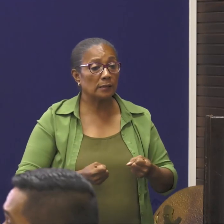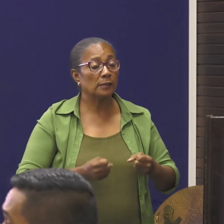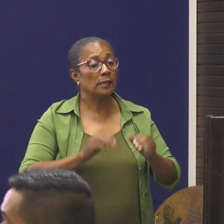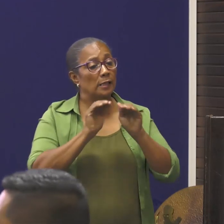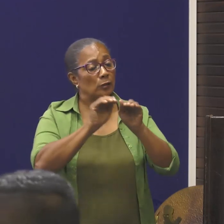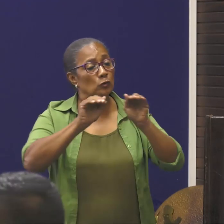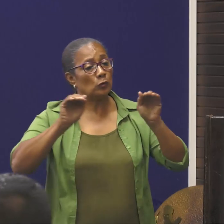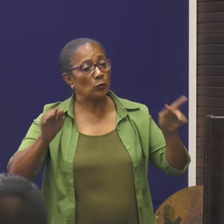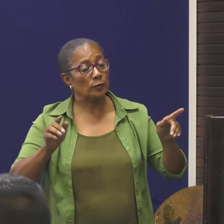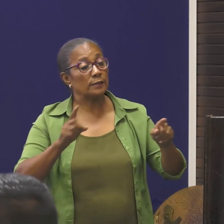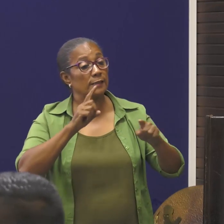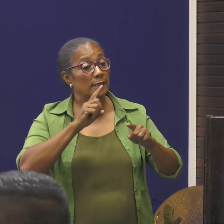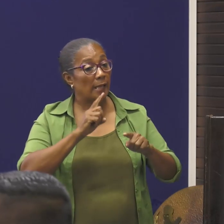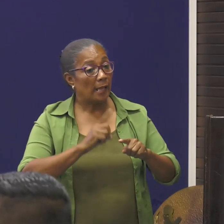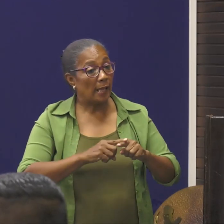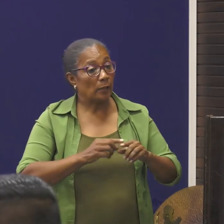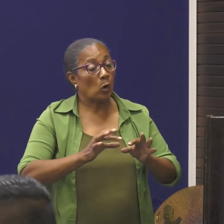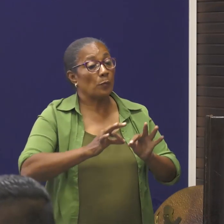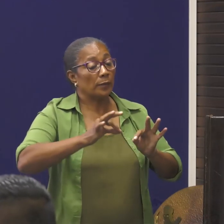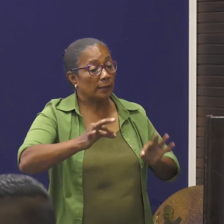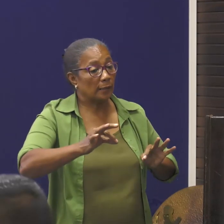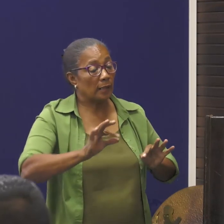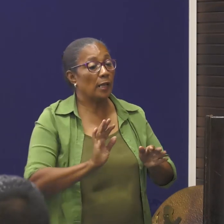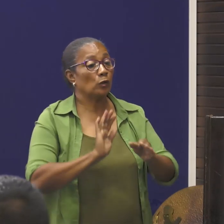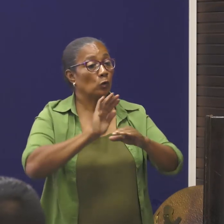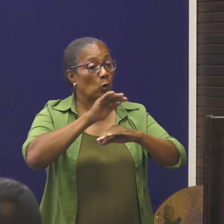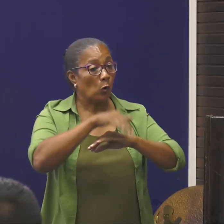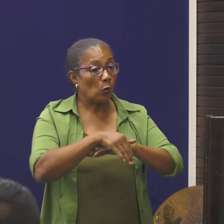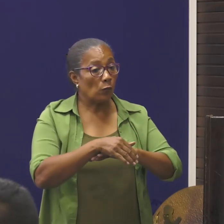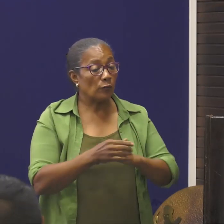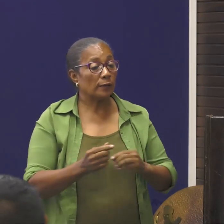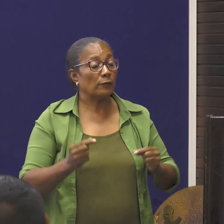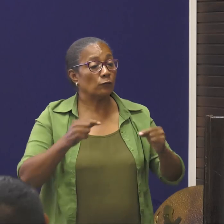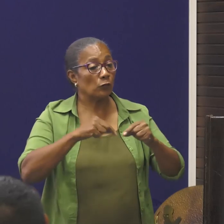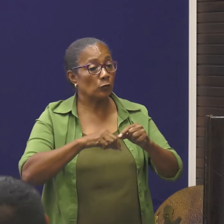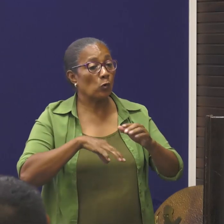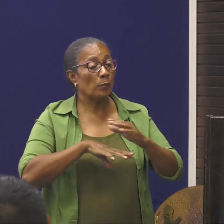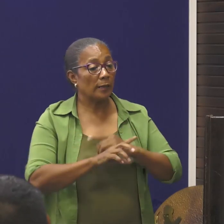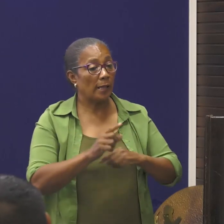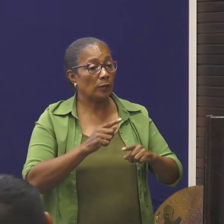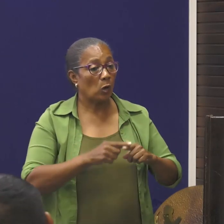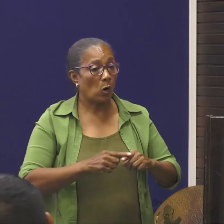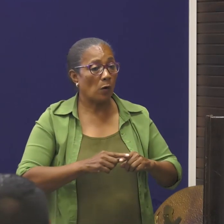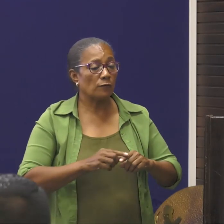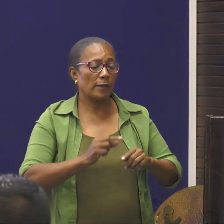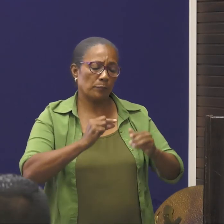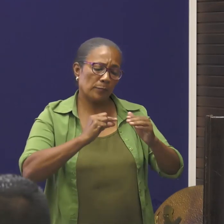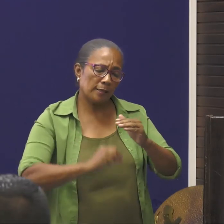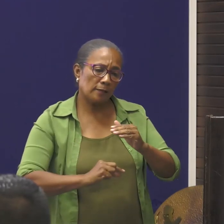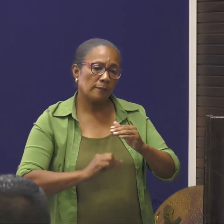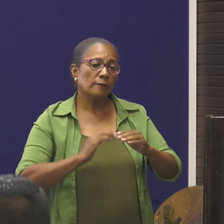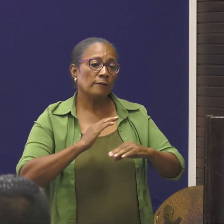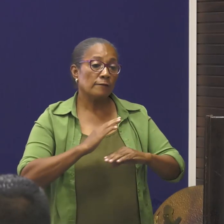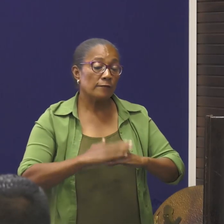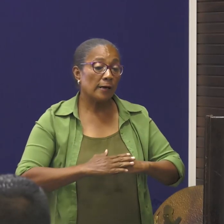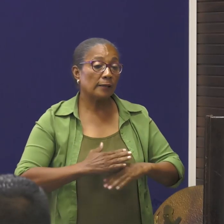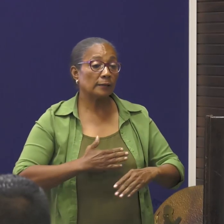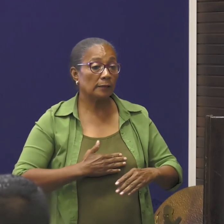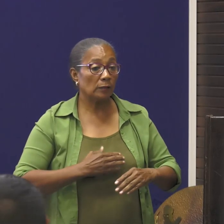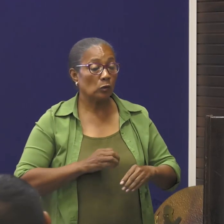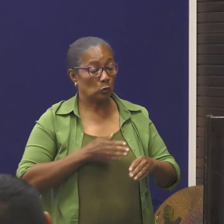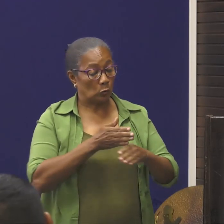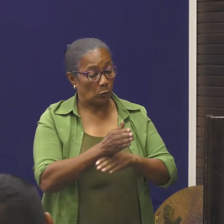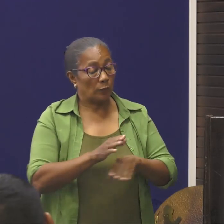instructies, en of richtlijnen, in zaken het voorkomen, en of het minimaliseren, van de verdere